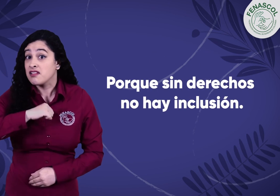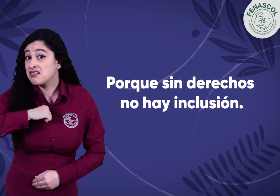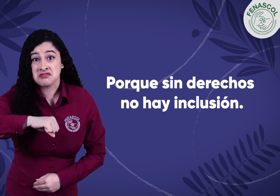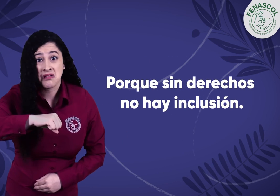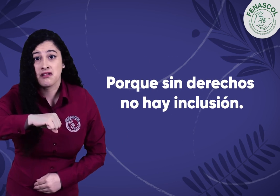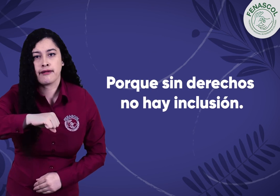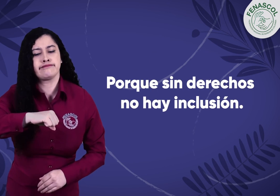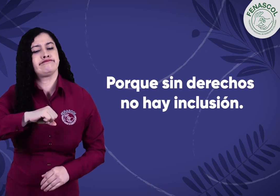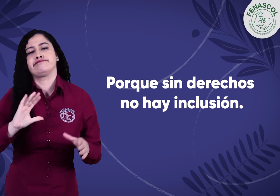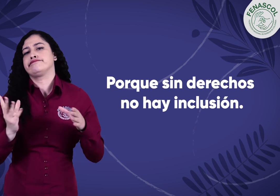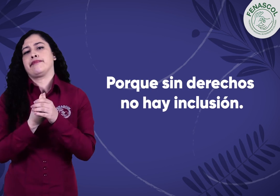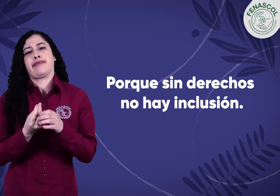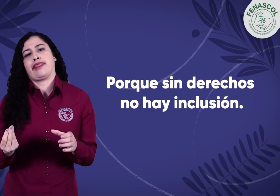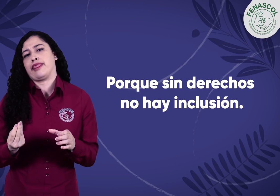Porque sin derechos no hay inclusión